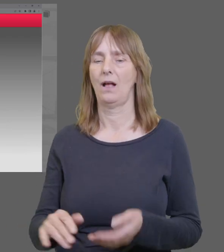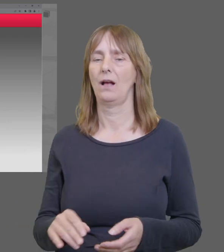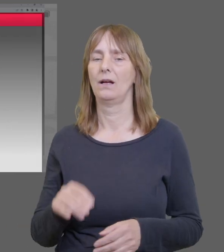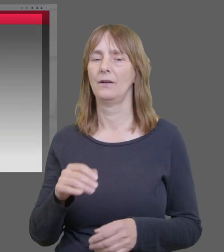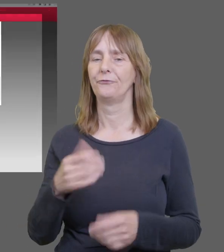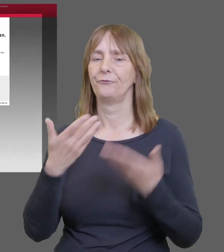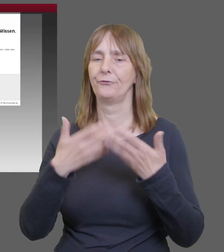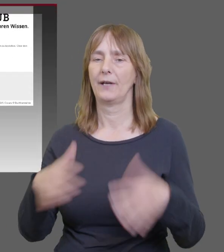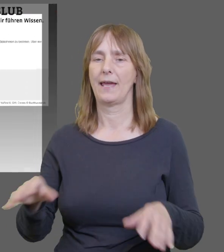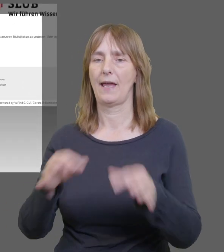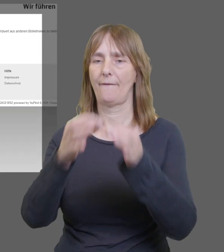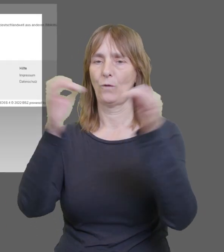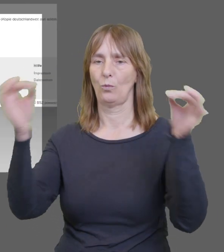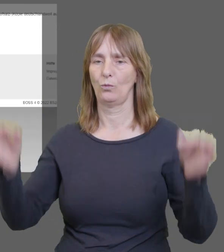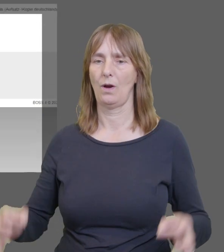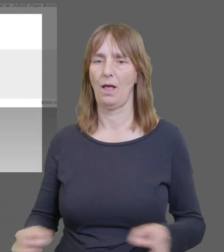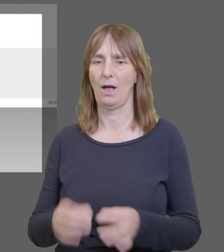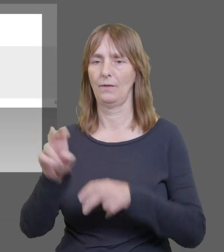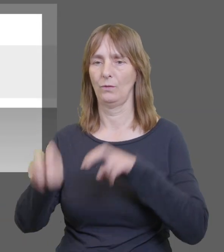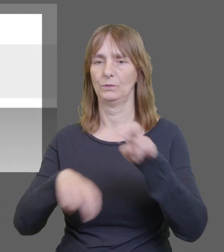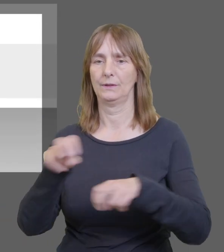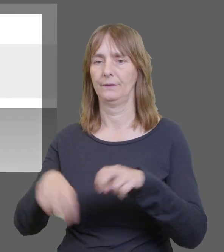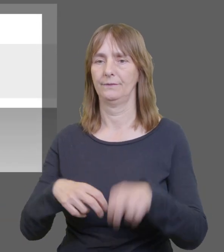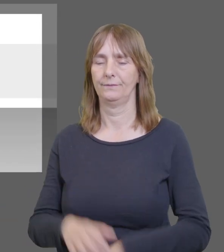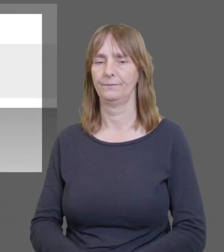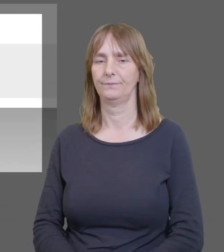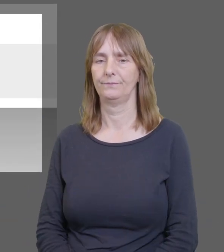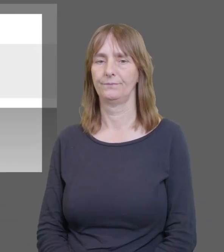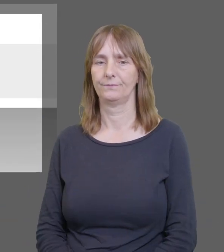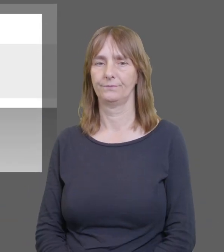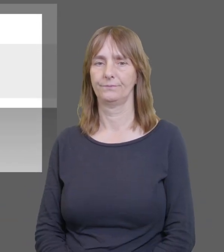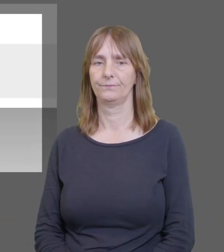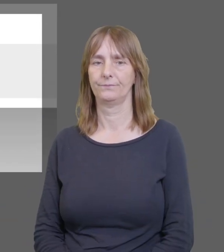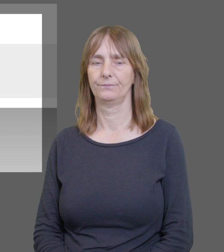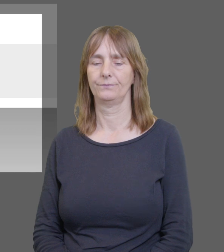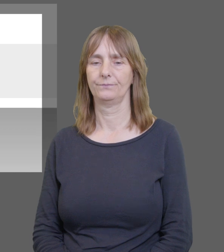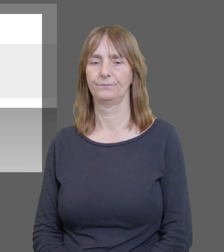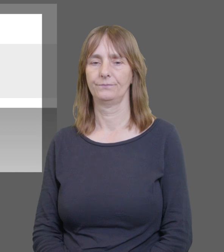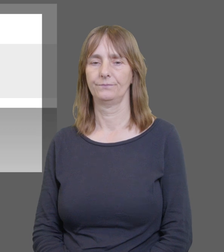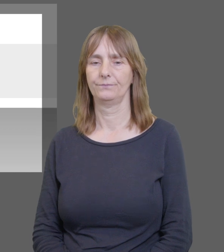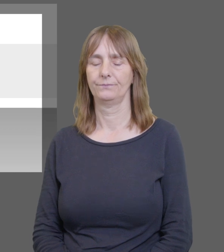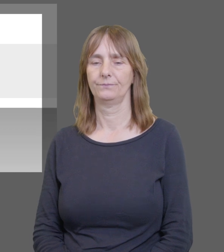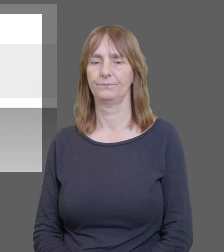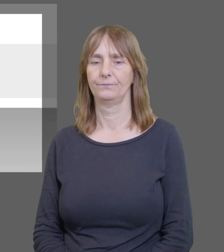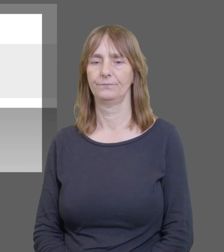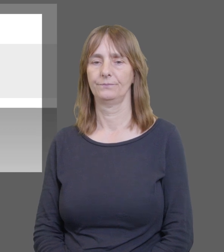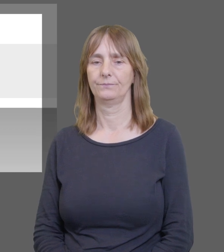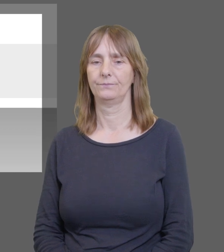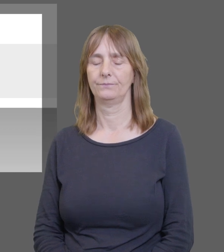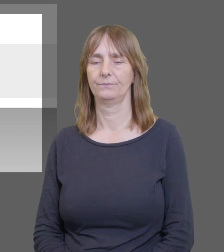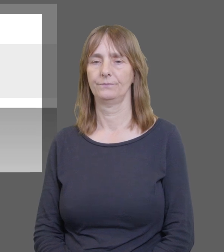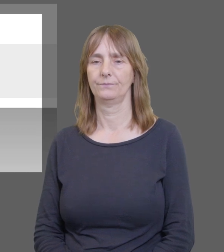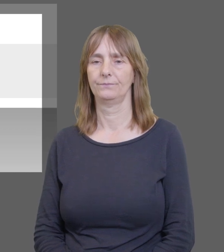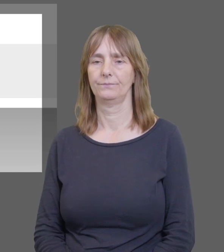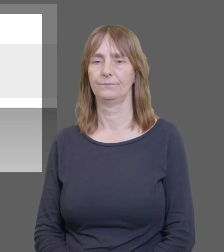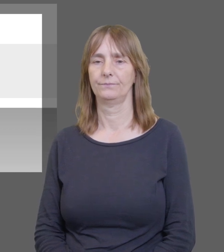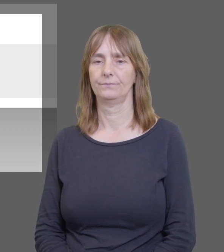keine Treffer erzielt, kann das freie Formular genutzt werden. Das kommt allerdings eher selten vor. Bitte nutzen Sie das freie